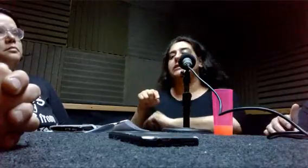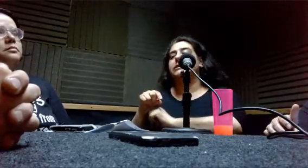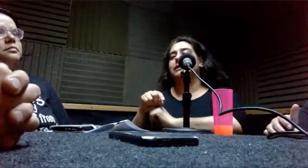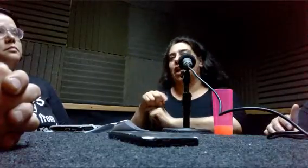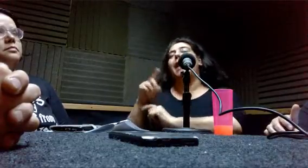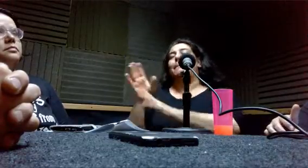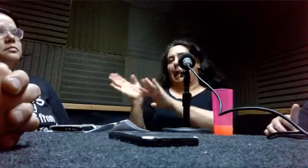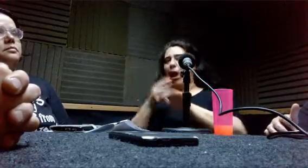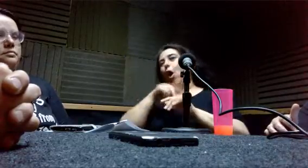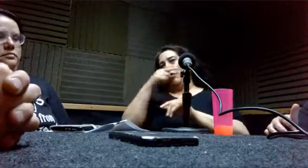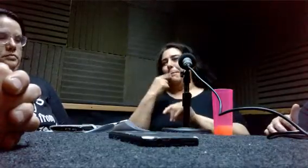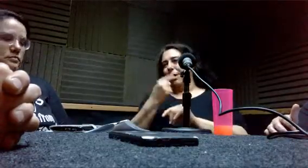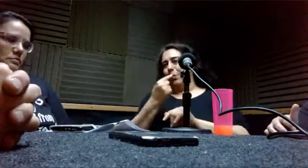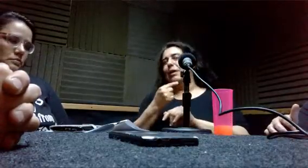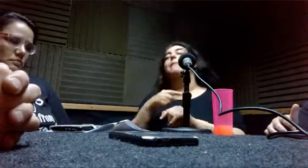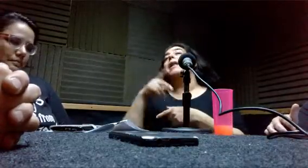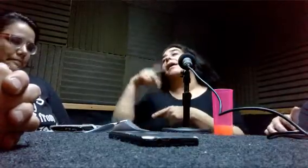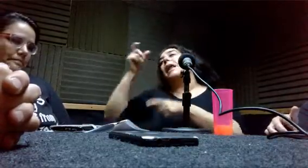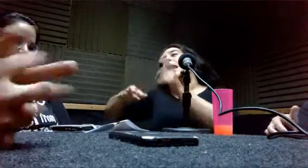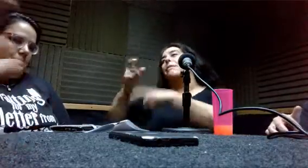otras preguntas para que la gente tenga más información.